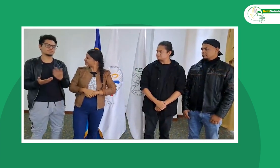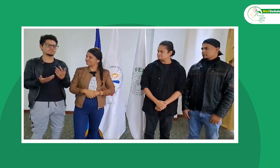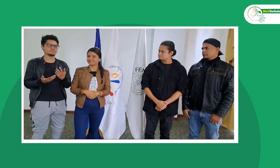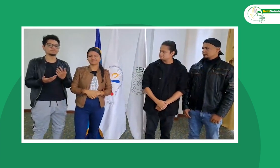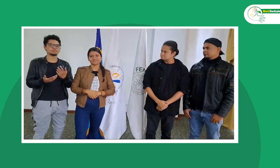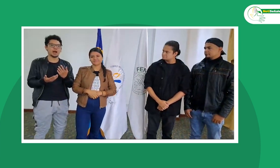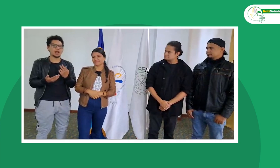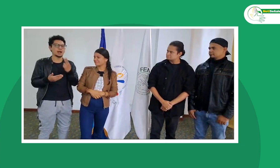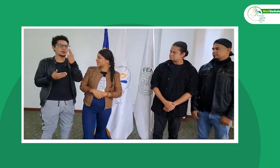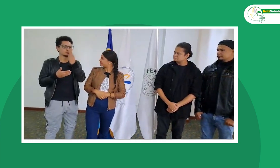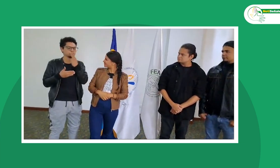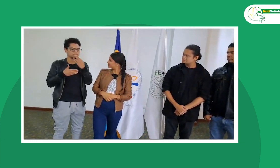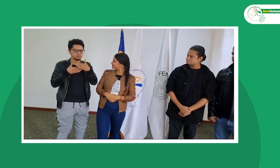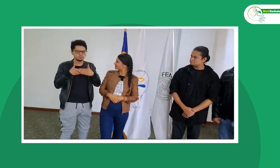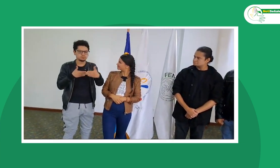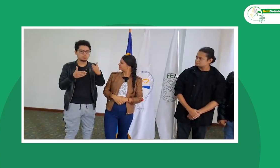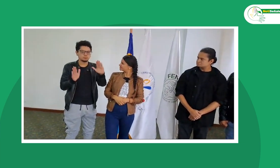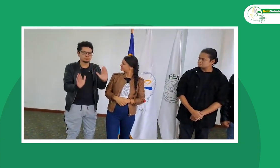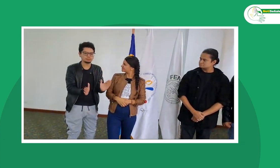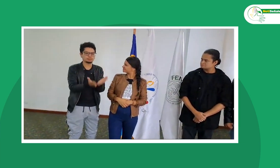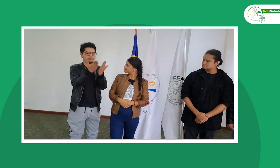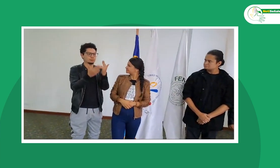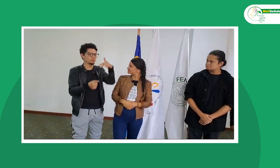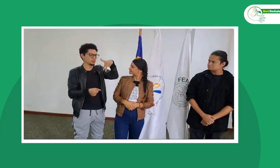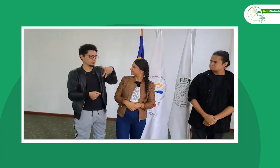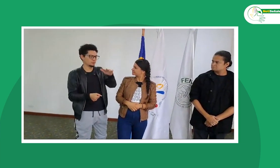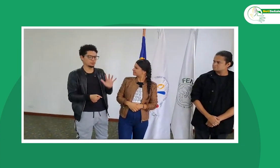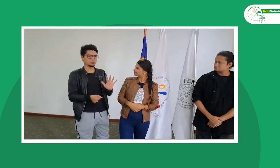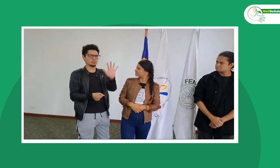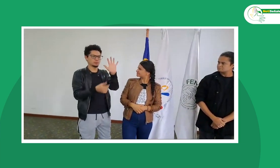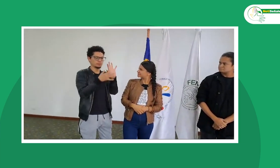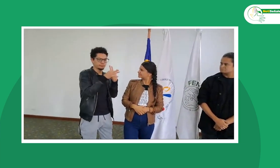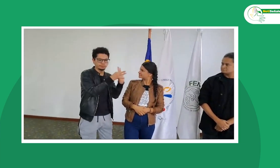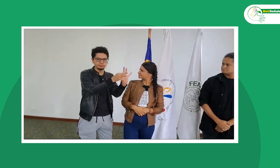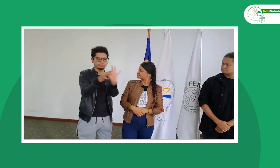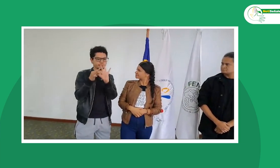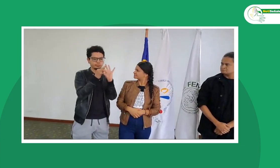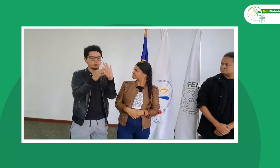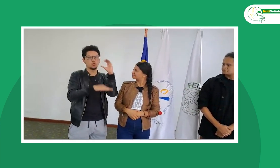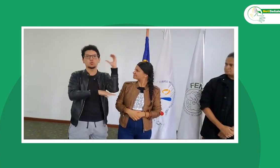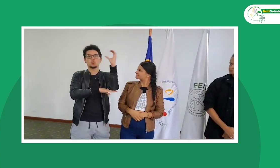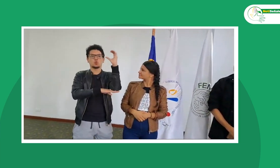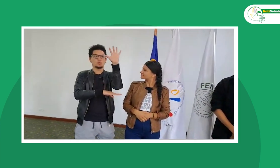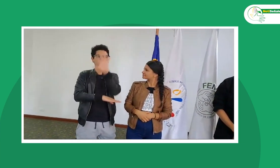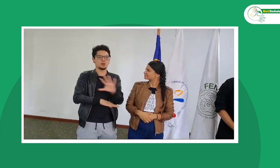Comprometernos a consolidar el CNJS y trabajar unidos por los jóvenes sordos de Colombia.